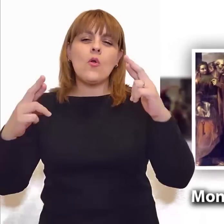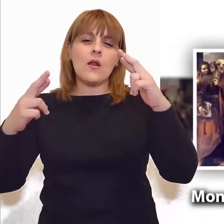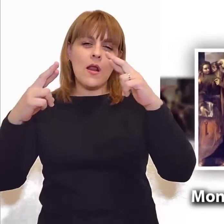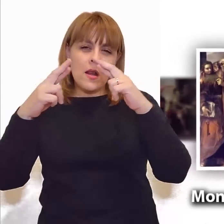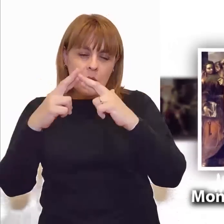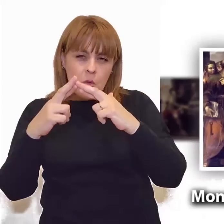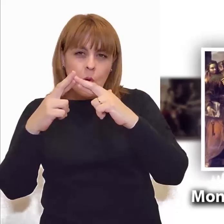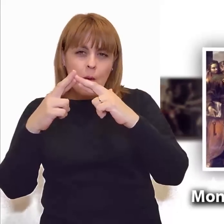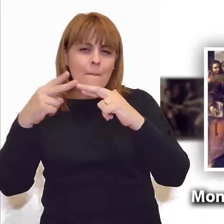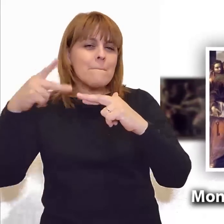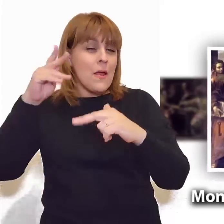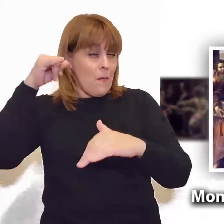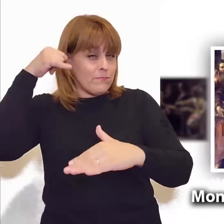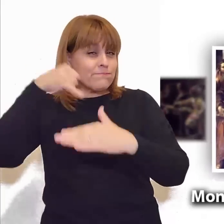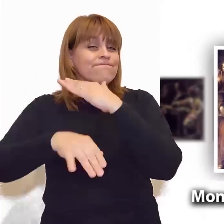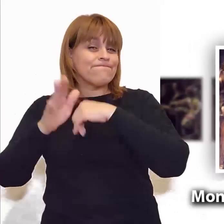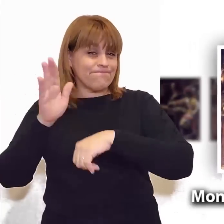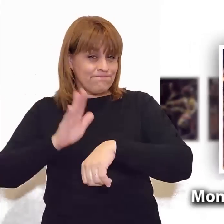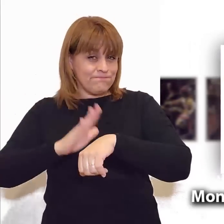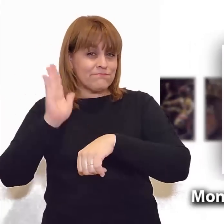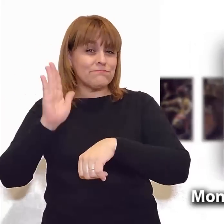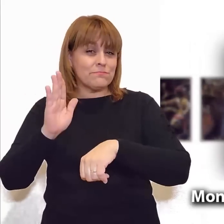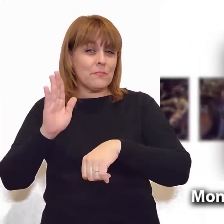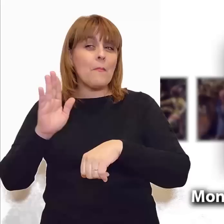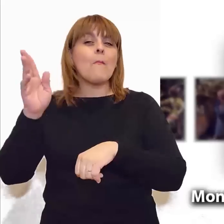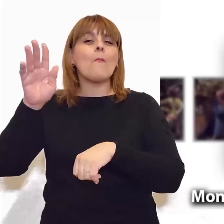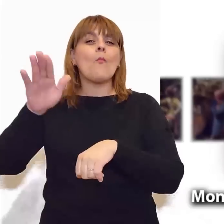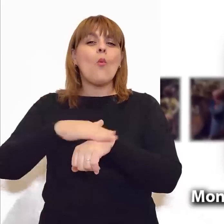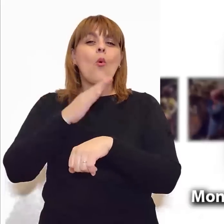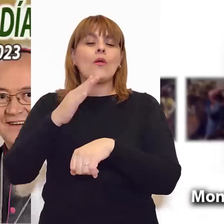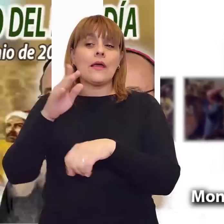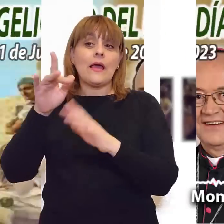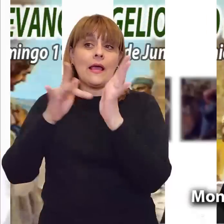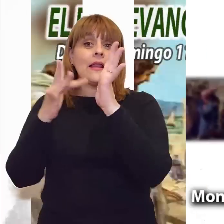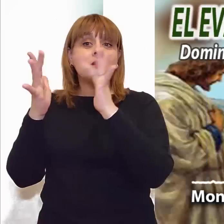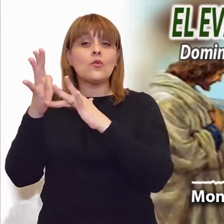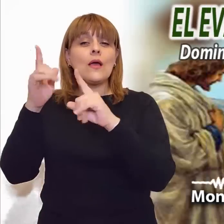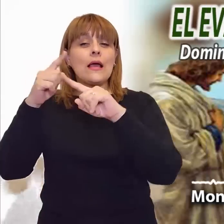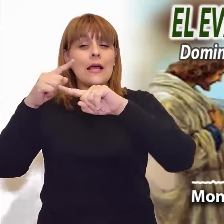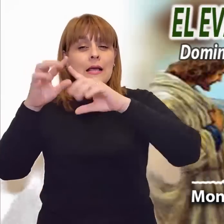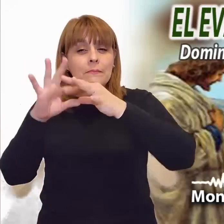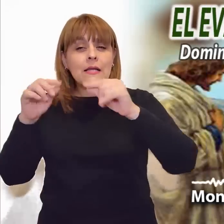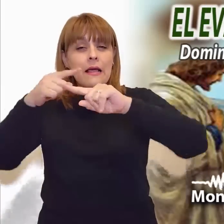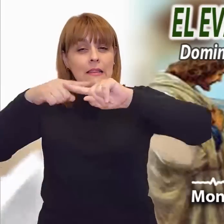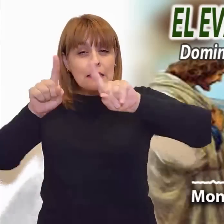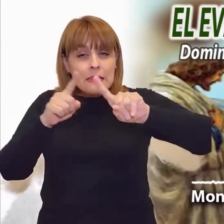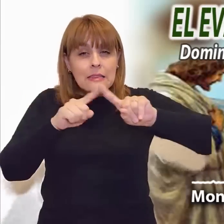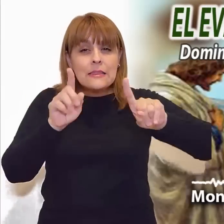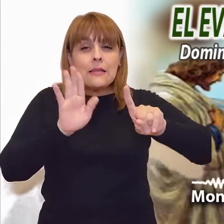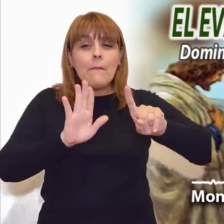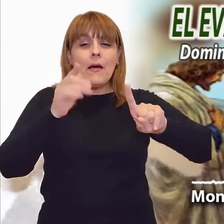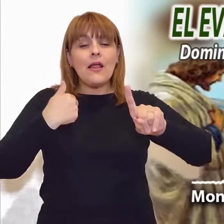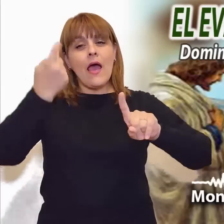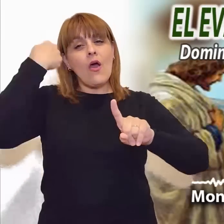fariseos cuando Jesús lo llama y propicia una comida con Mateo y sus amigos. Jesús